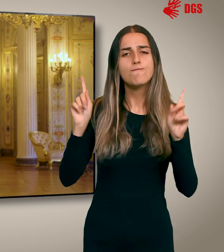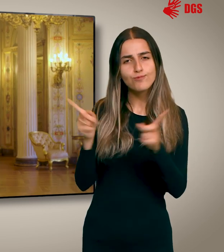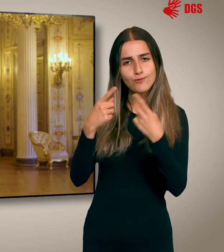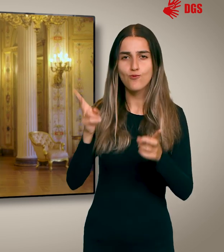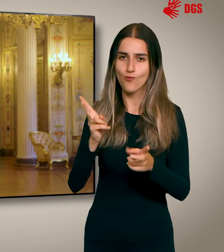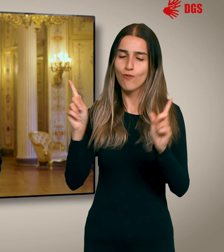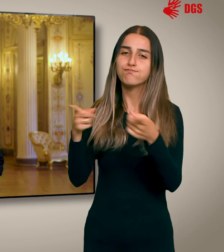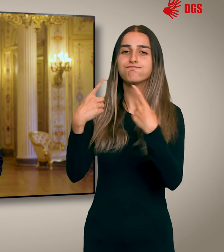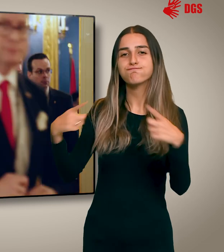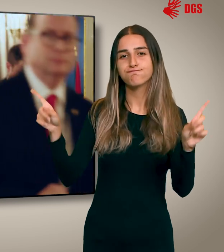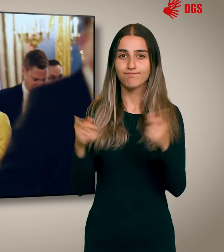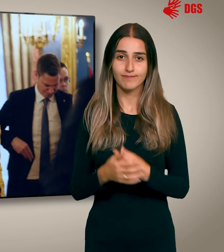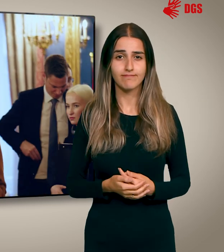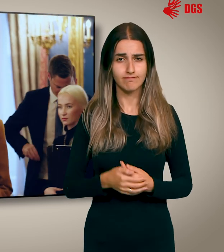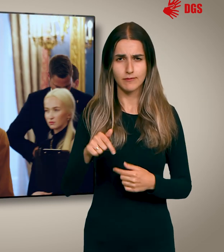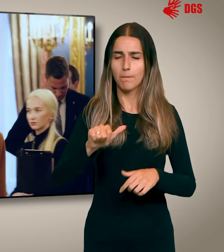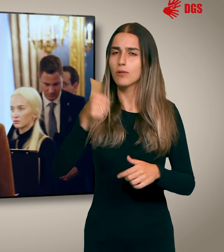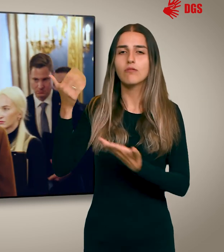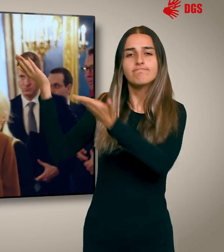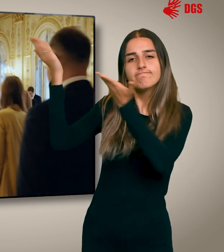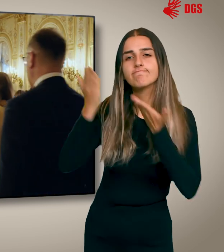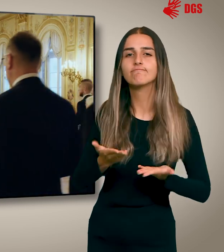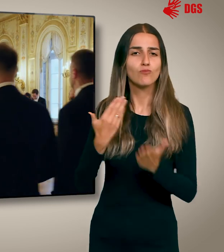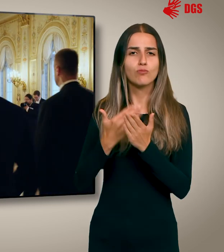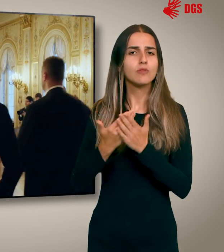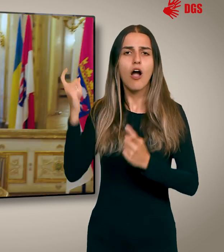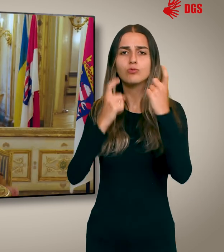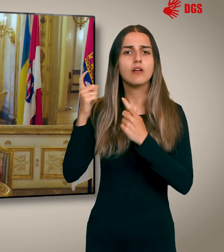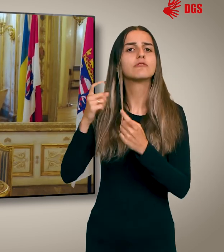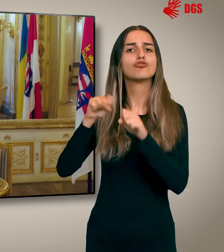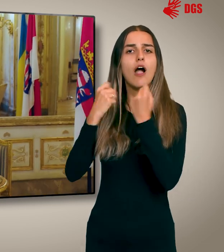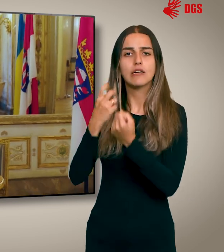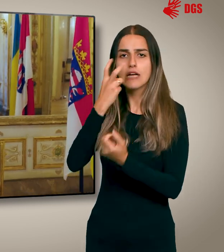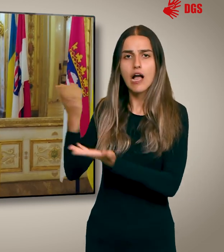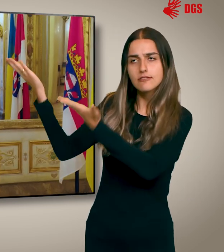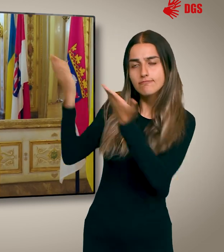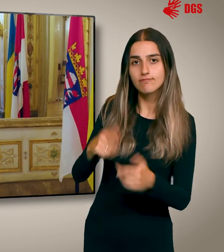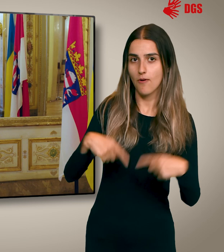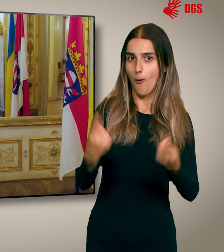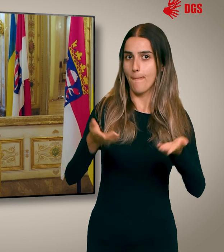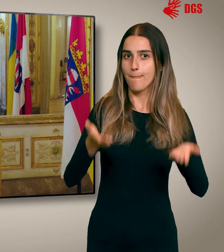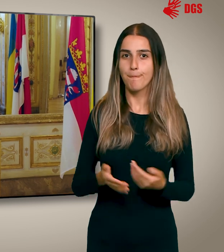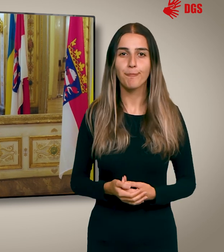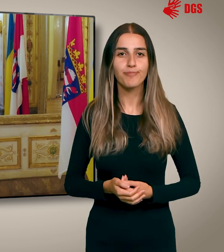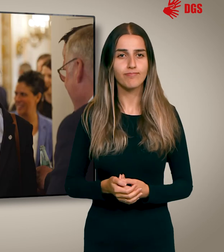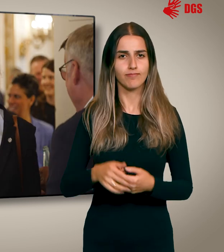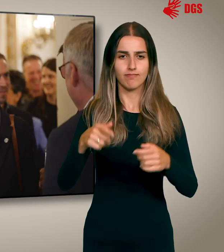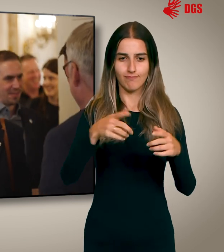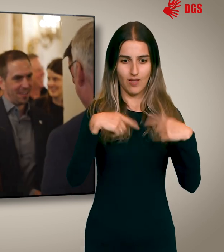an immer noch die Musik. Der Raum wird für besondere Empfänge, beispielsweise von ausländischen Staatsgästen genutzt. Neben dem Musiksaal